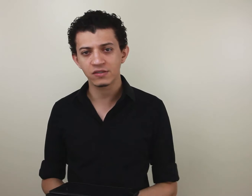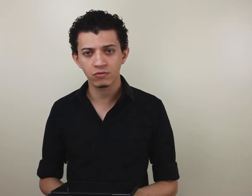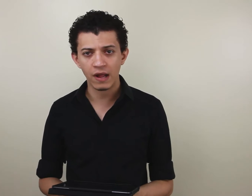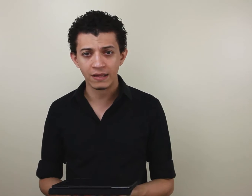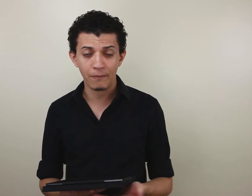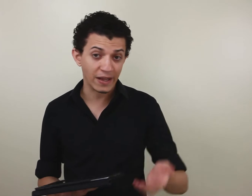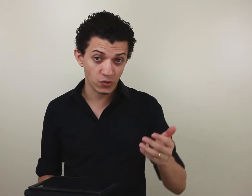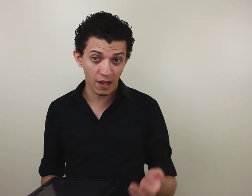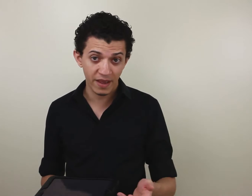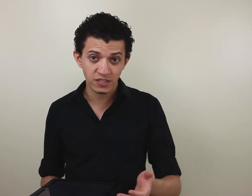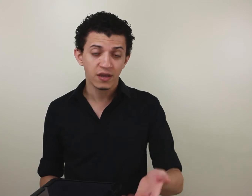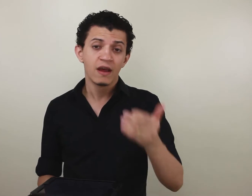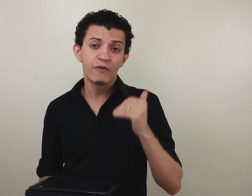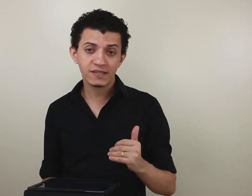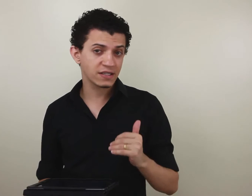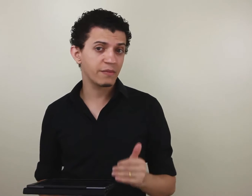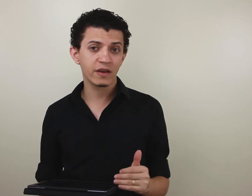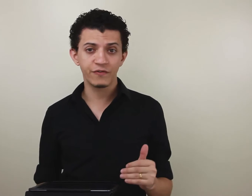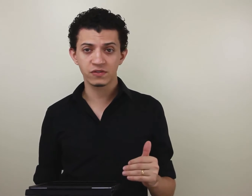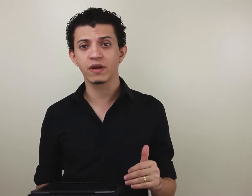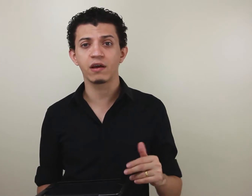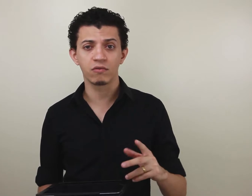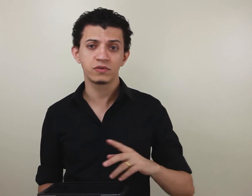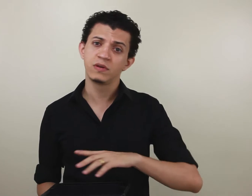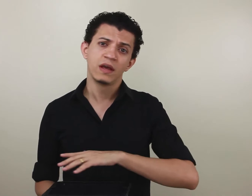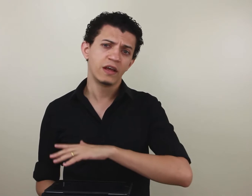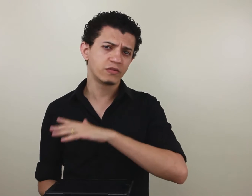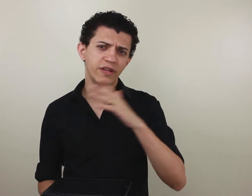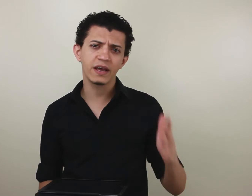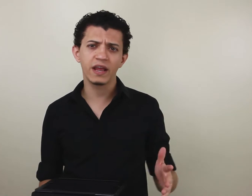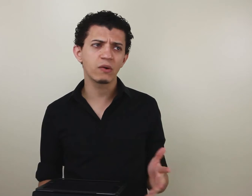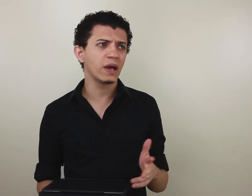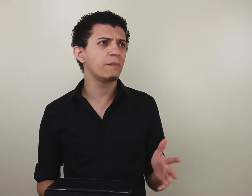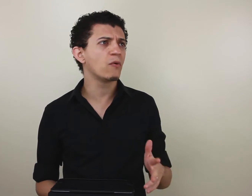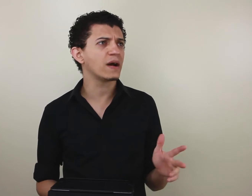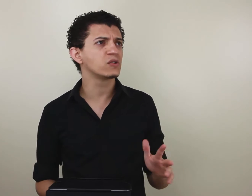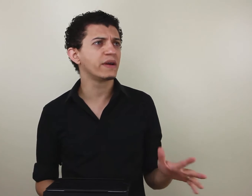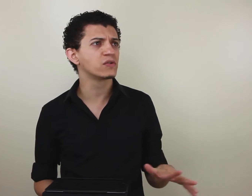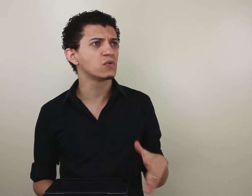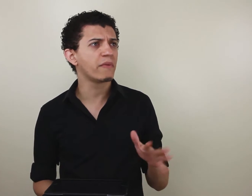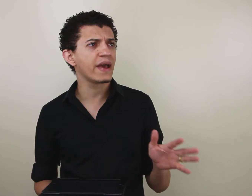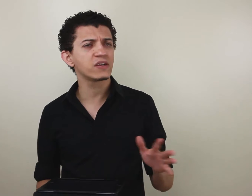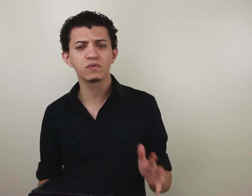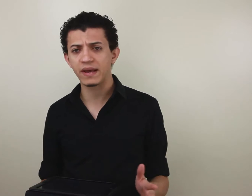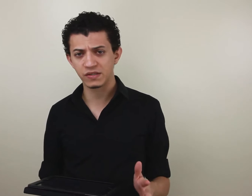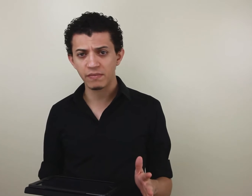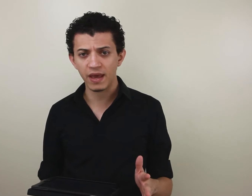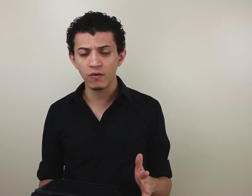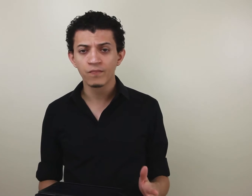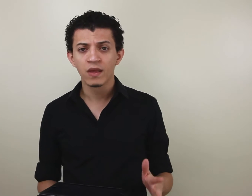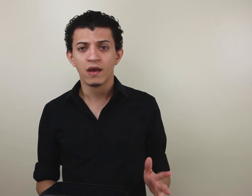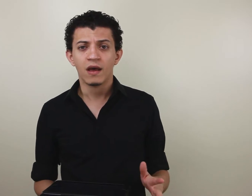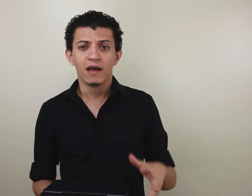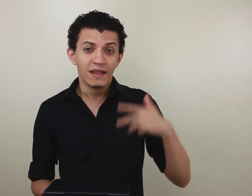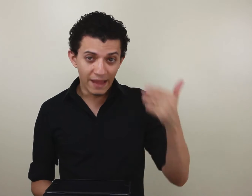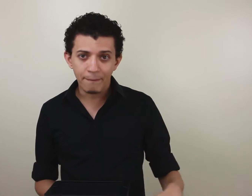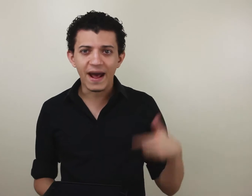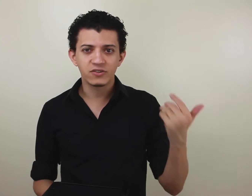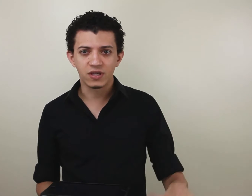estruturada. Particularmente, foi assim também que eu fiz no grego. Estudei grego por mais ou menos um mês, um mês e meio, na prática,